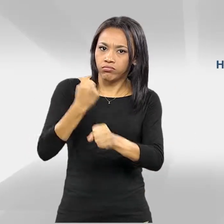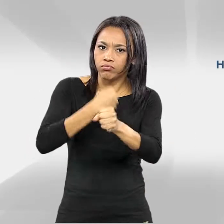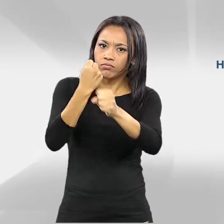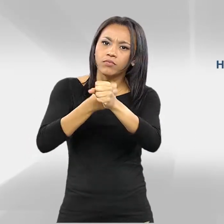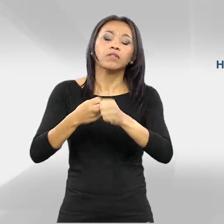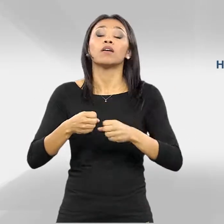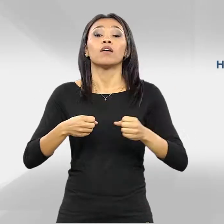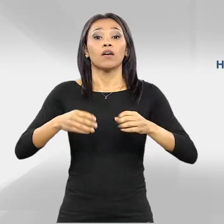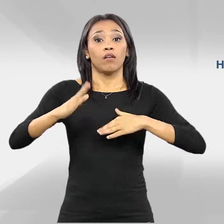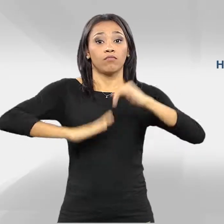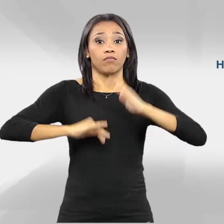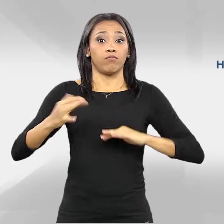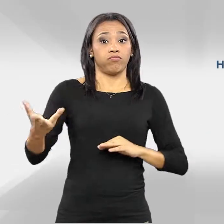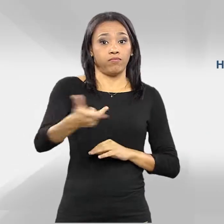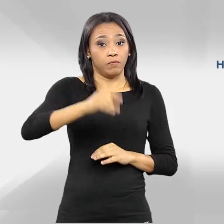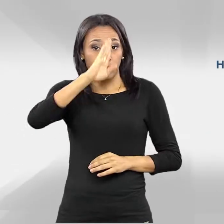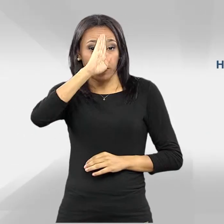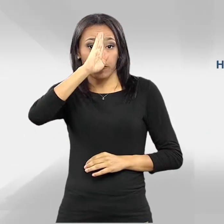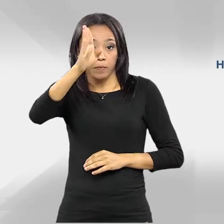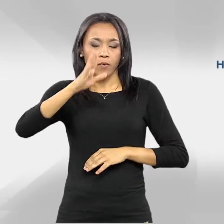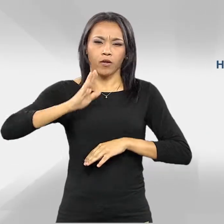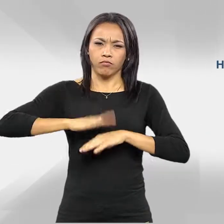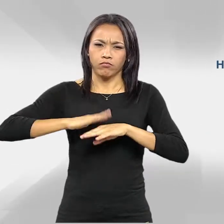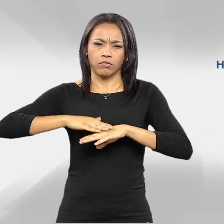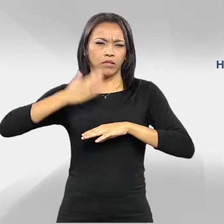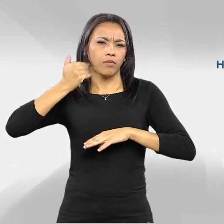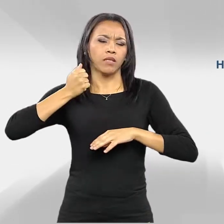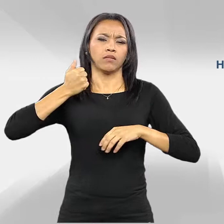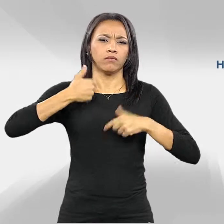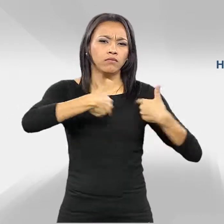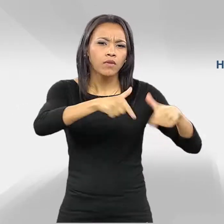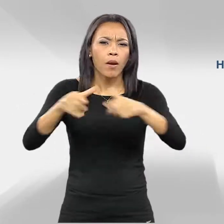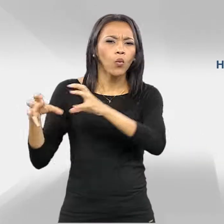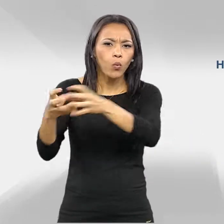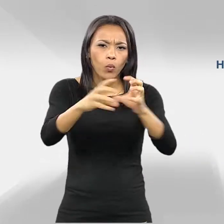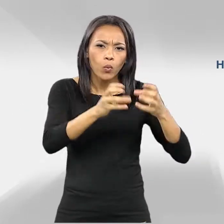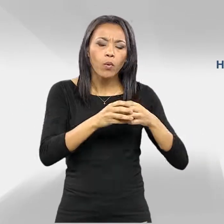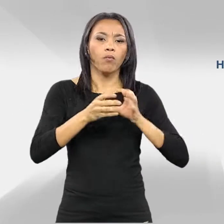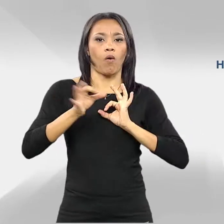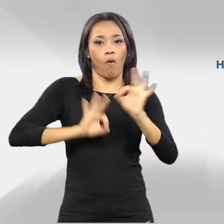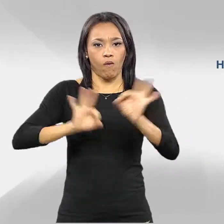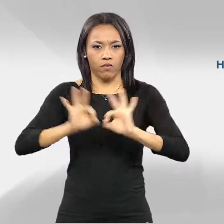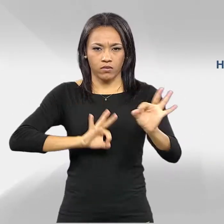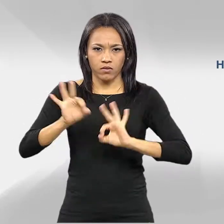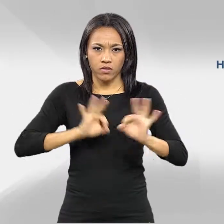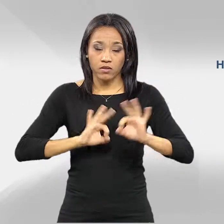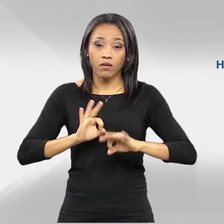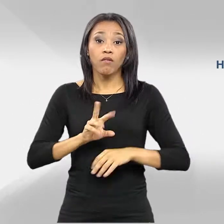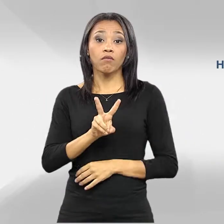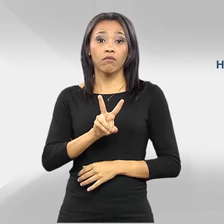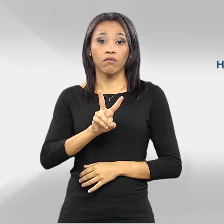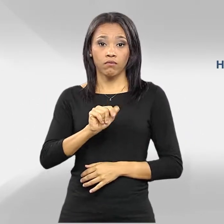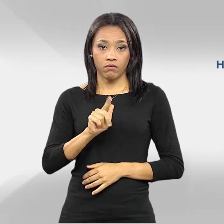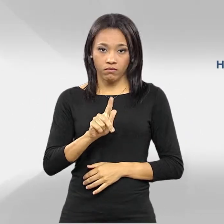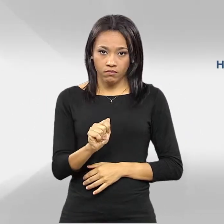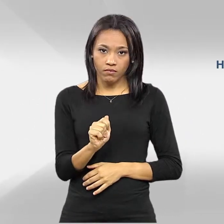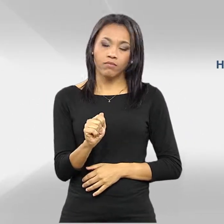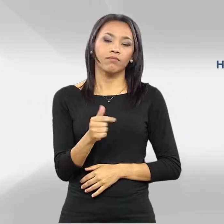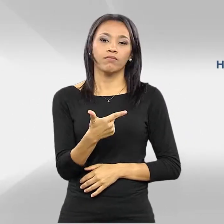preferenciais. Proatividade. Trabalho em equipe. Organização. Disponibilidade de cargo não